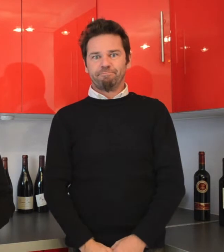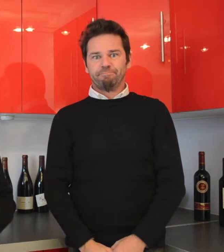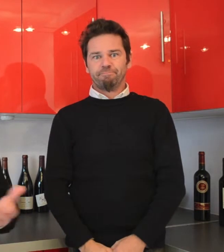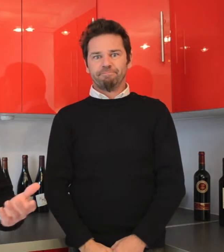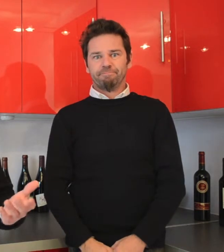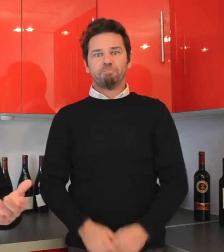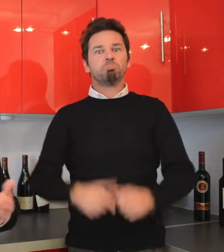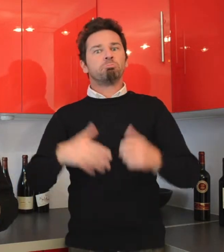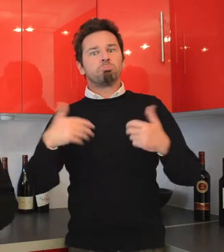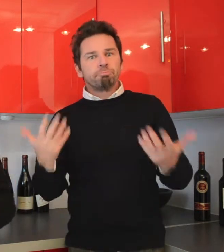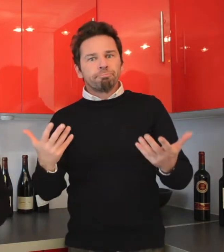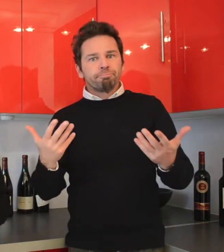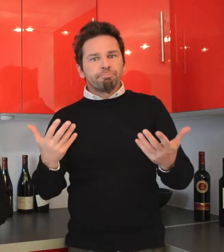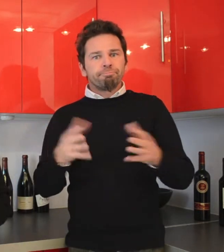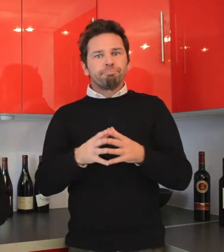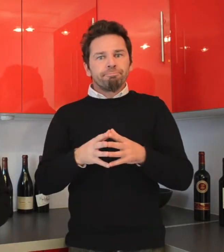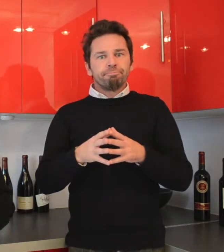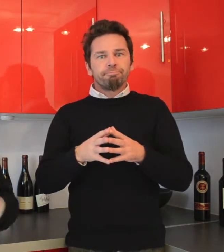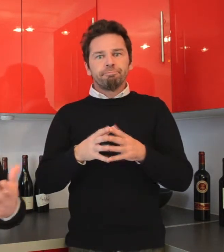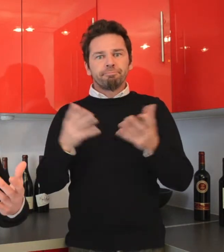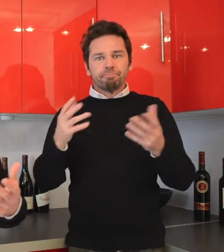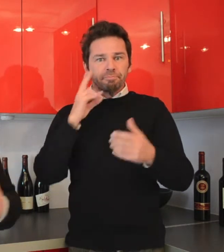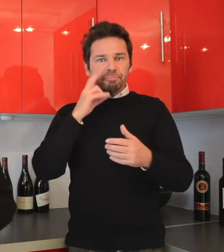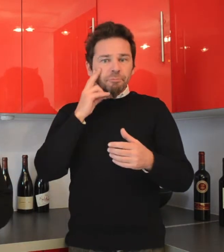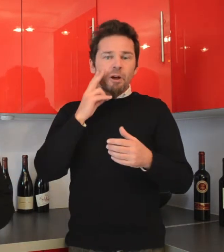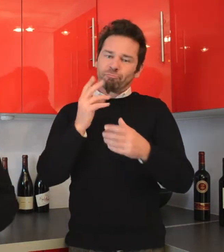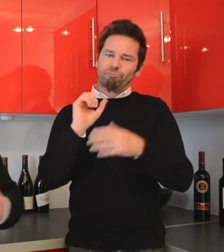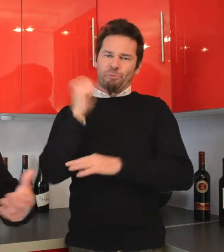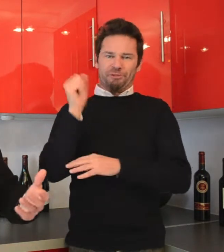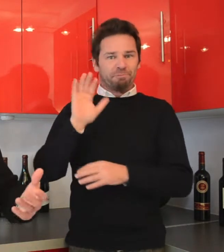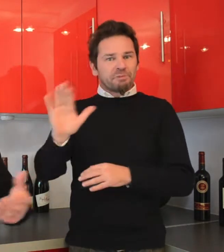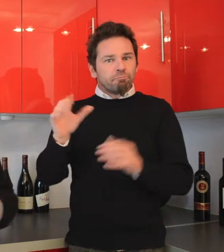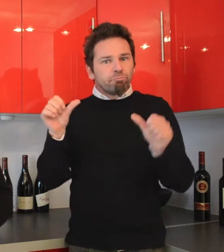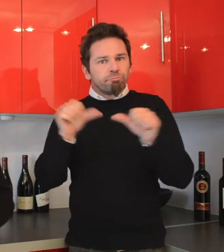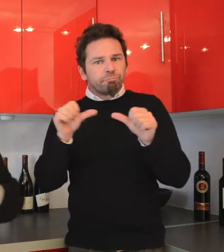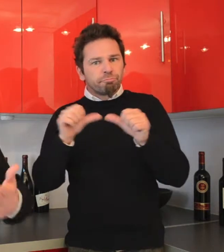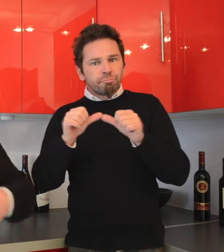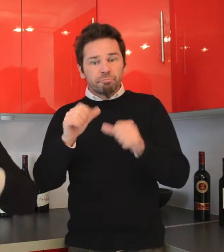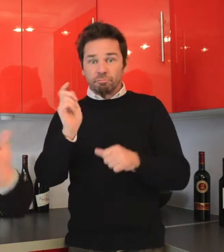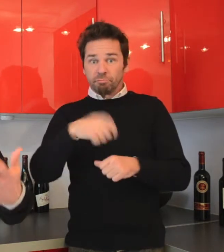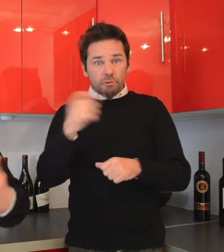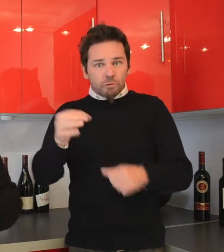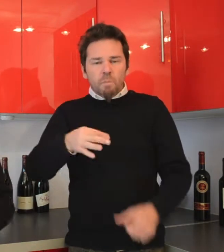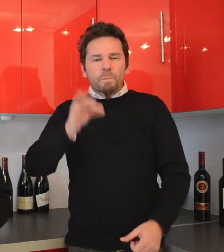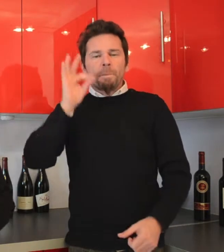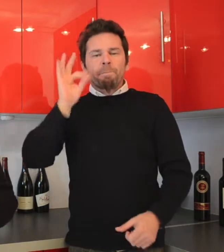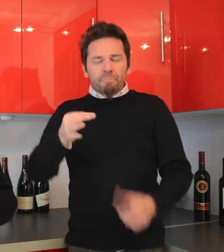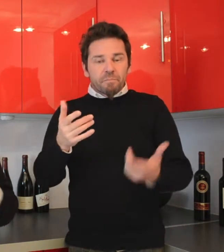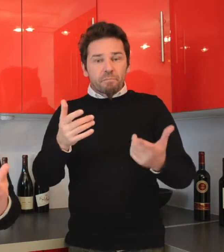Alors que faire avec ce vin, avec ce champagne ? Évidemment le déguster, le boire, éventuellement